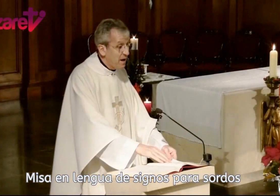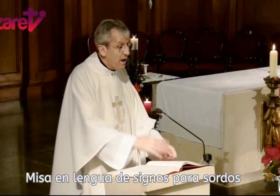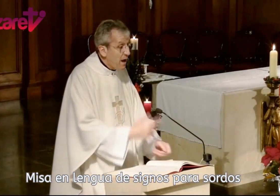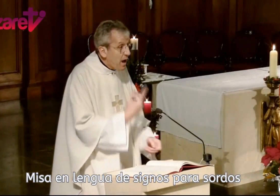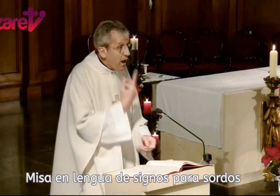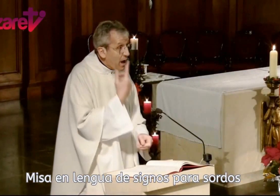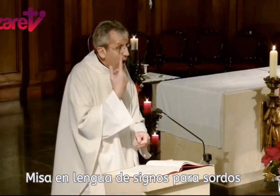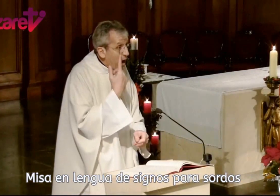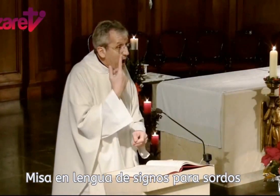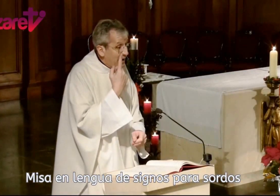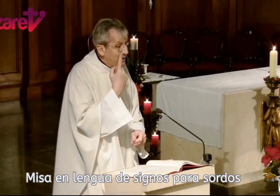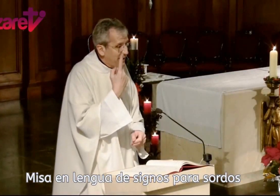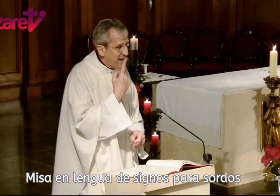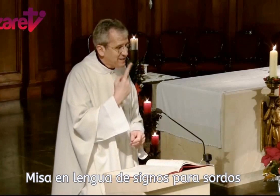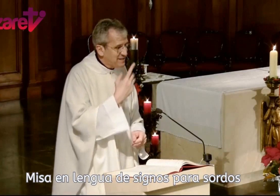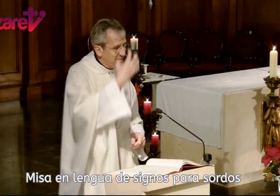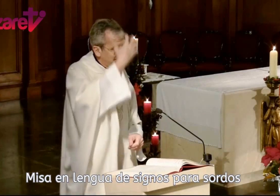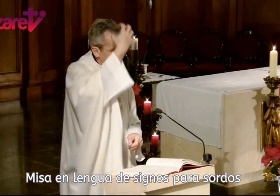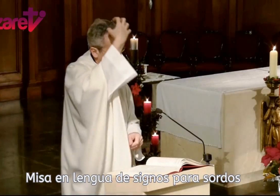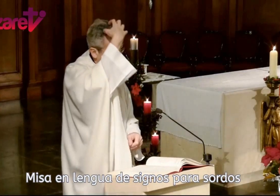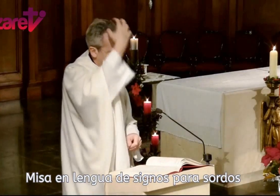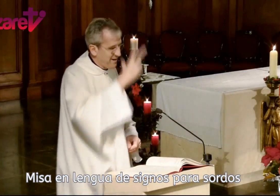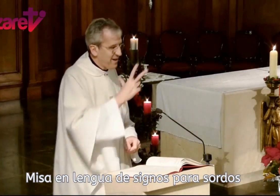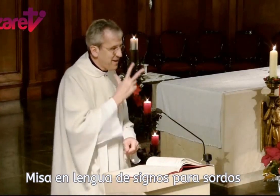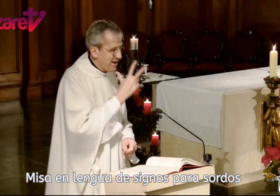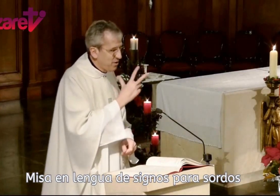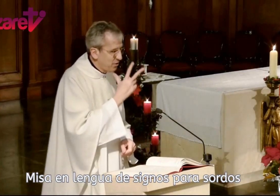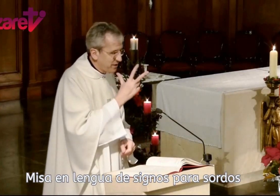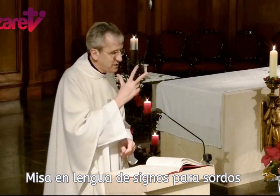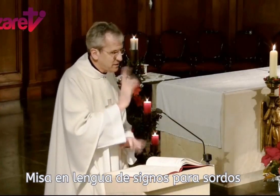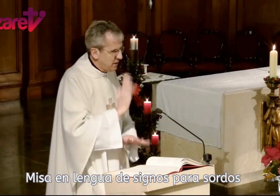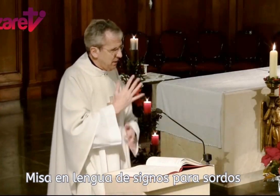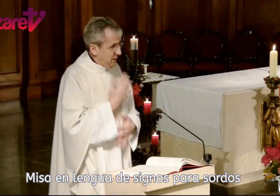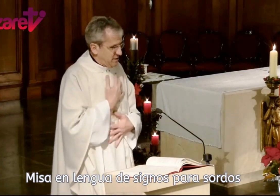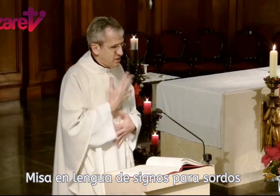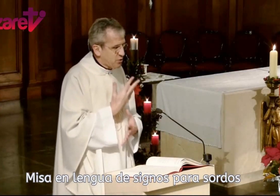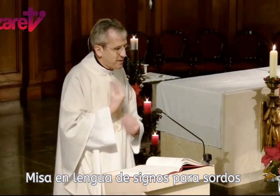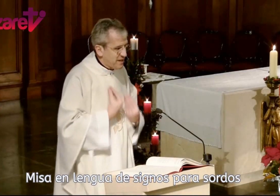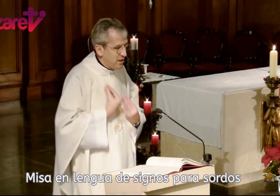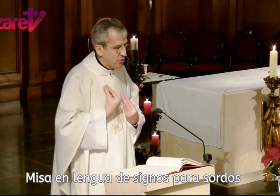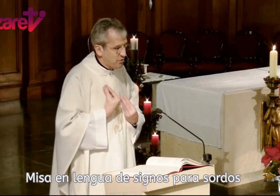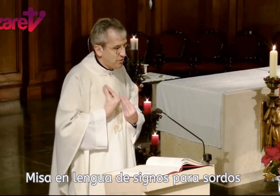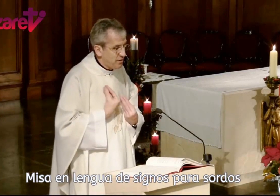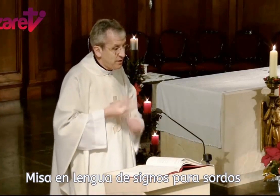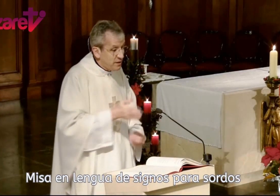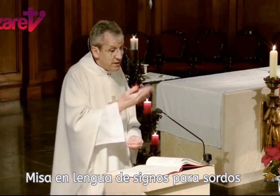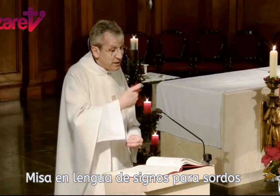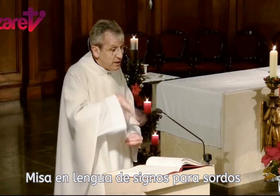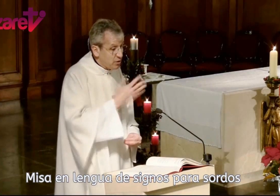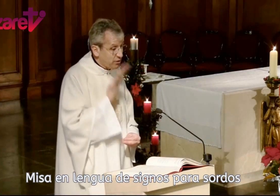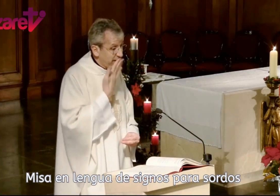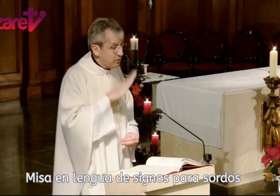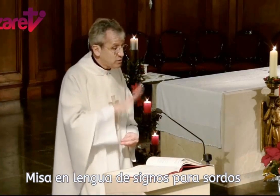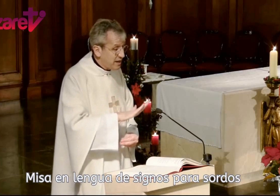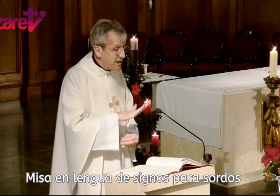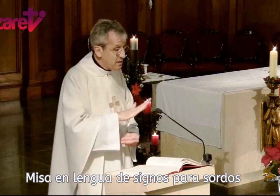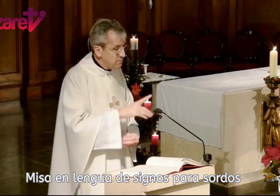Al enterarse el rey Herodes se sobresaltó y toda Jerusalén